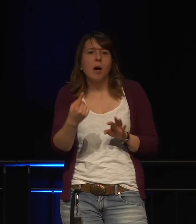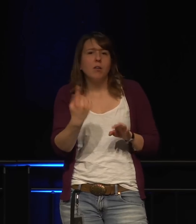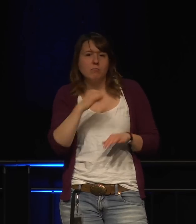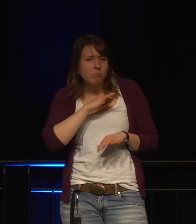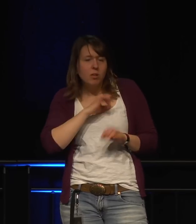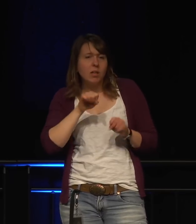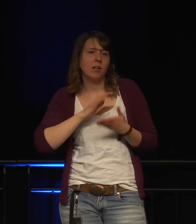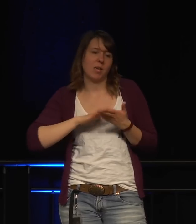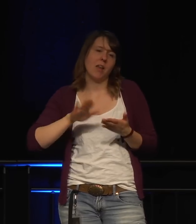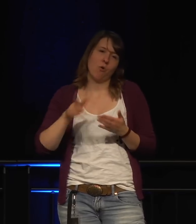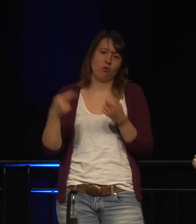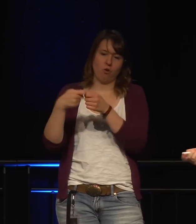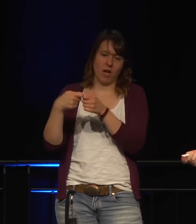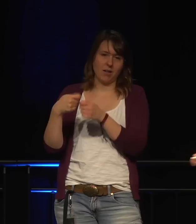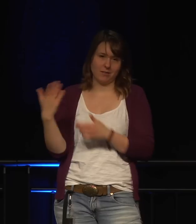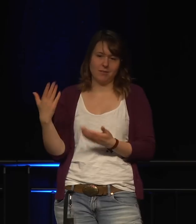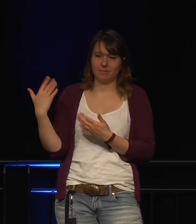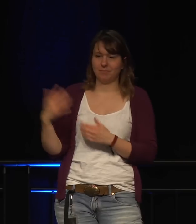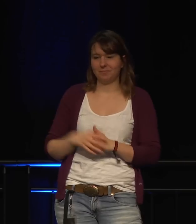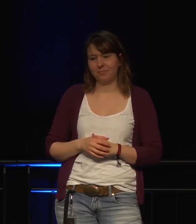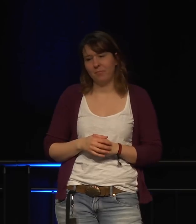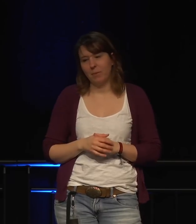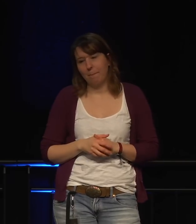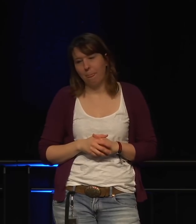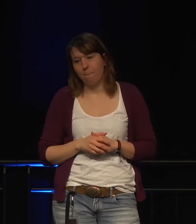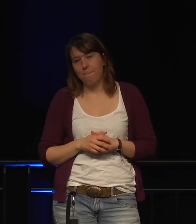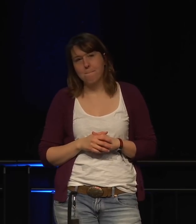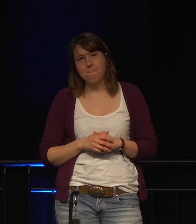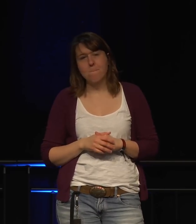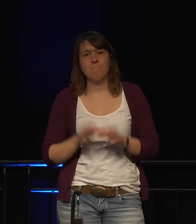Man kann mit ihm in Kontakt treten, wenn man interessiert ist.